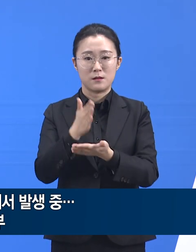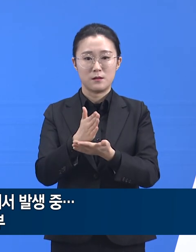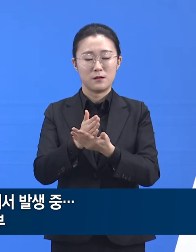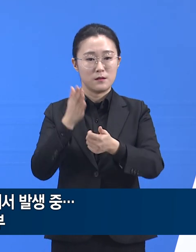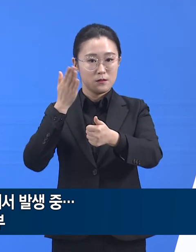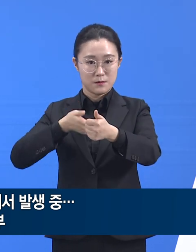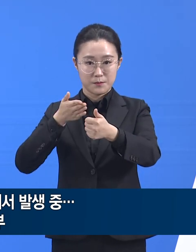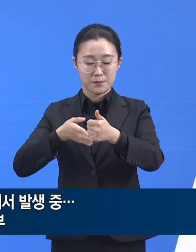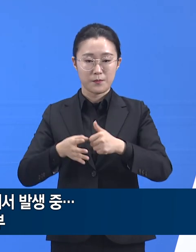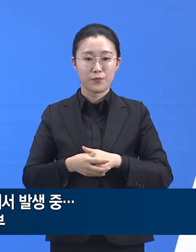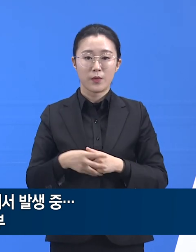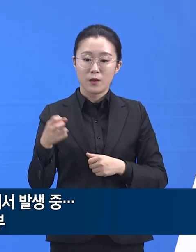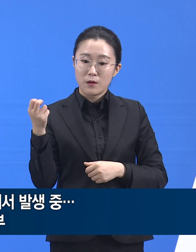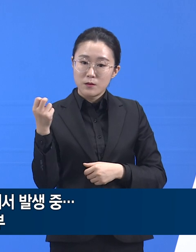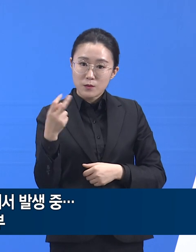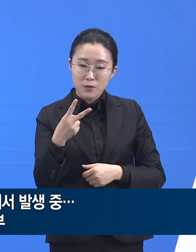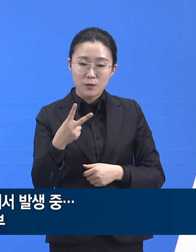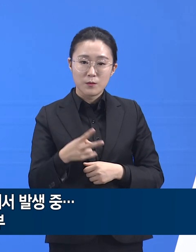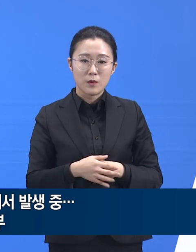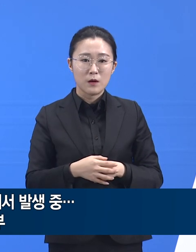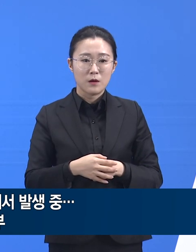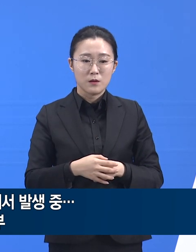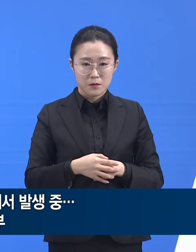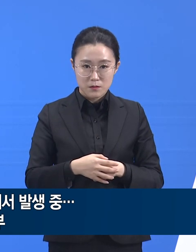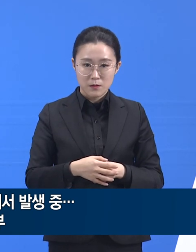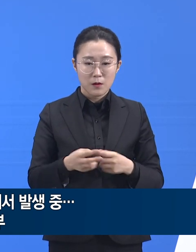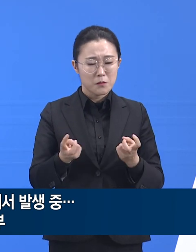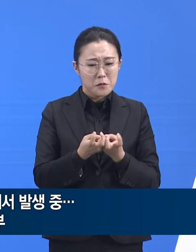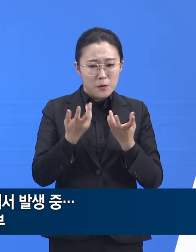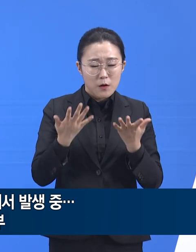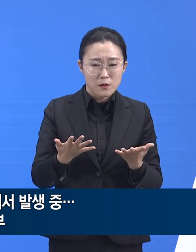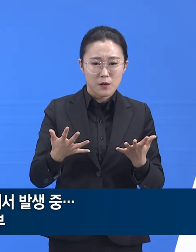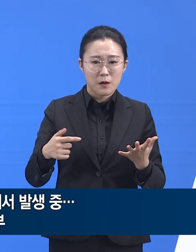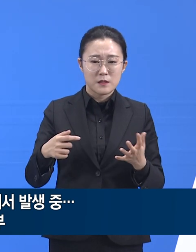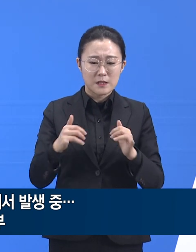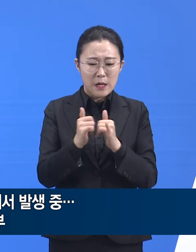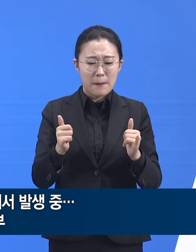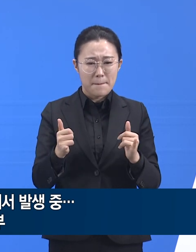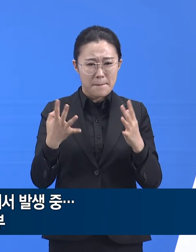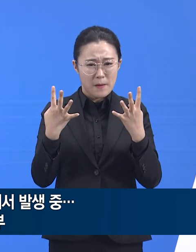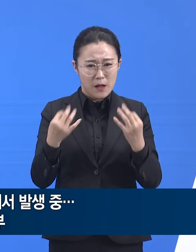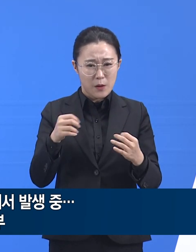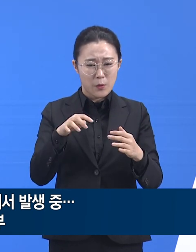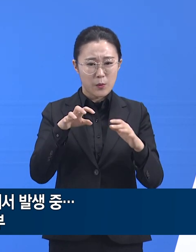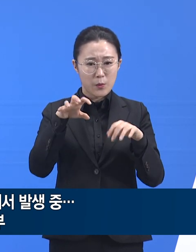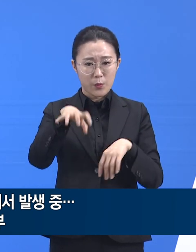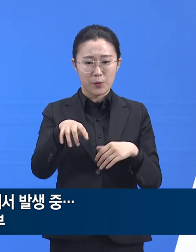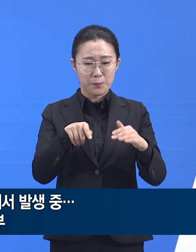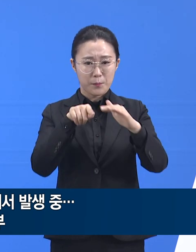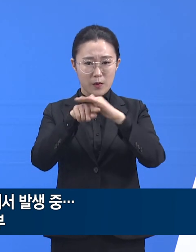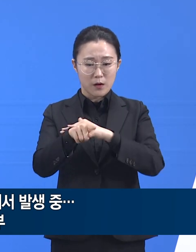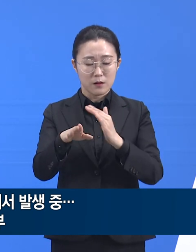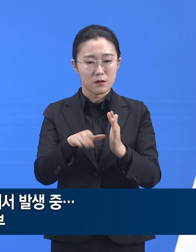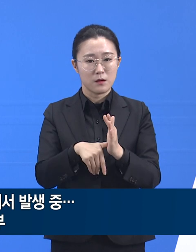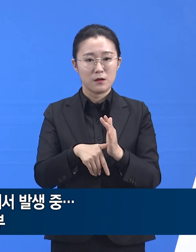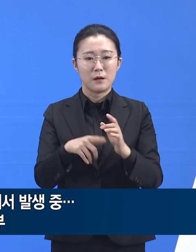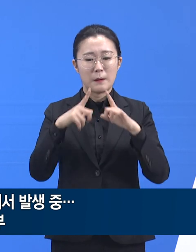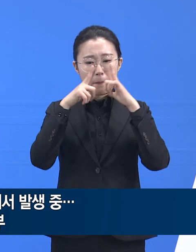때에는 피치된 손소독제를 이용하고 식사할 때를 제외하고는 마스크를 잘 착용해 주십시오.